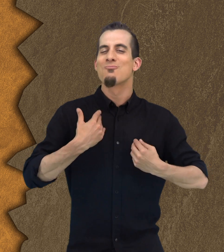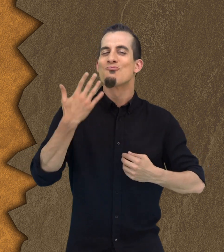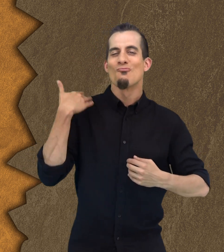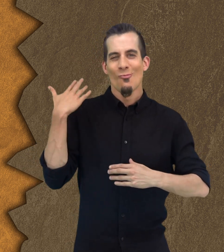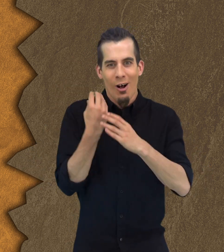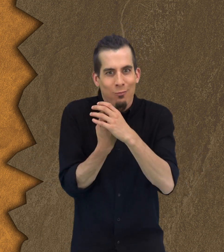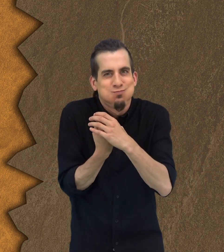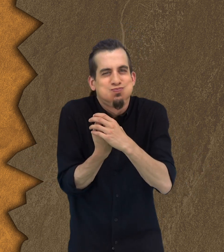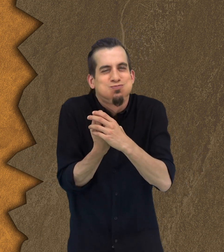El origen de la vida